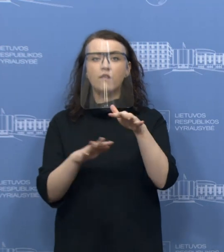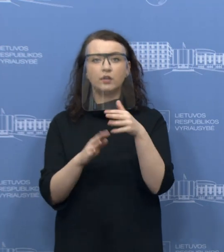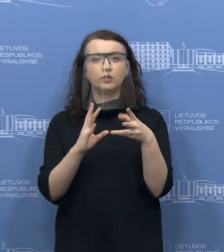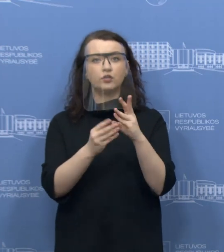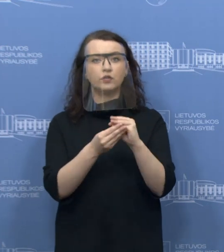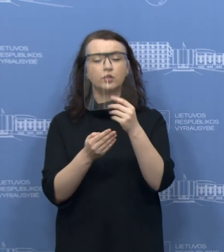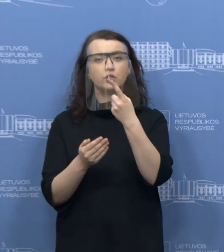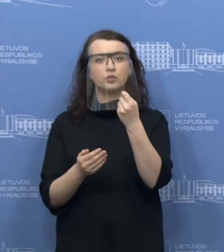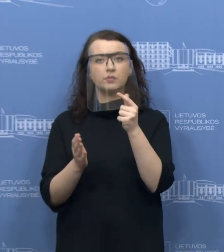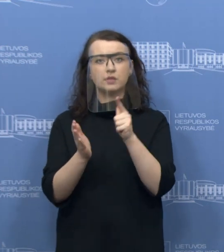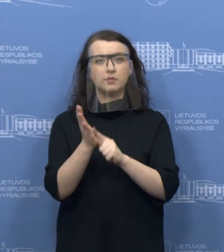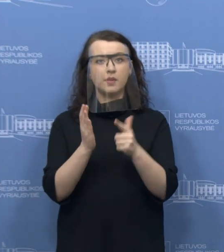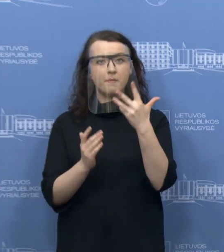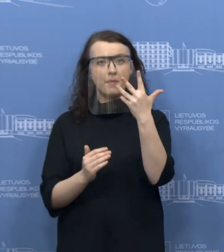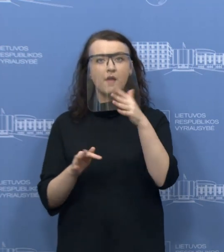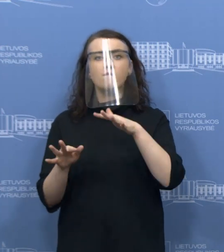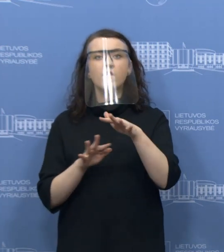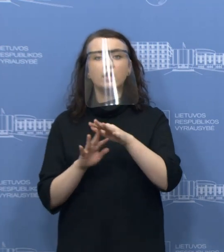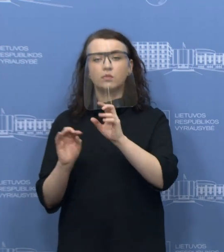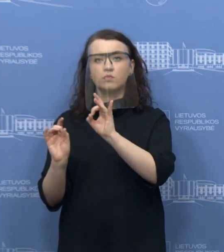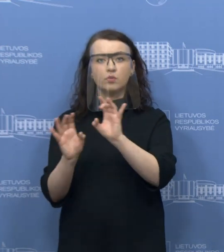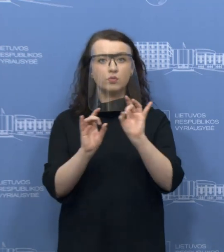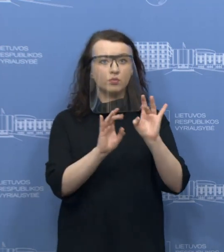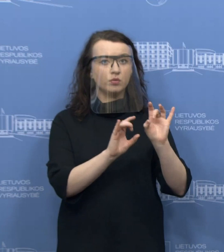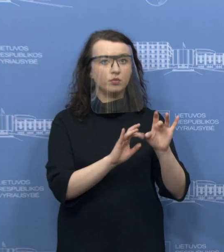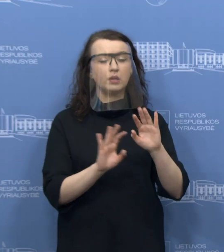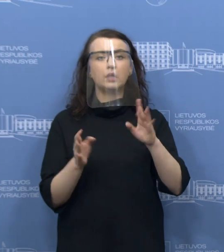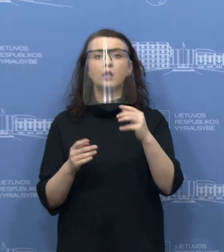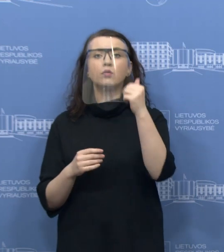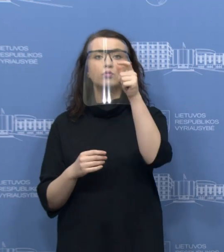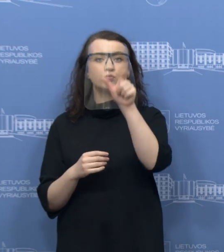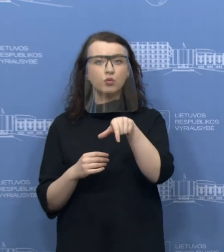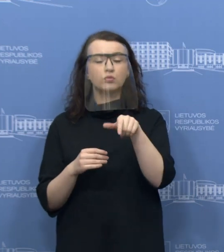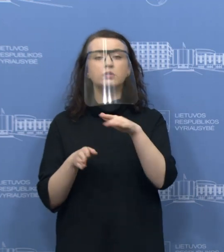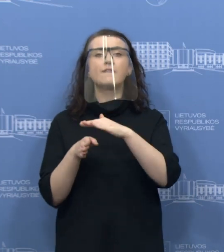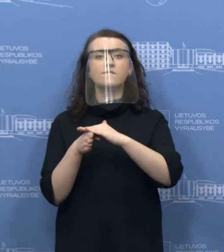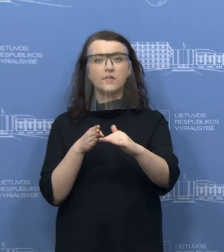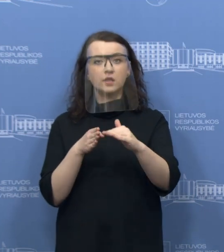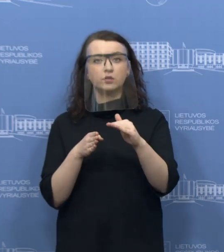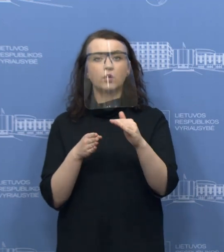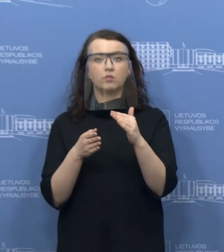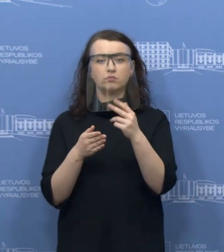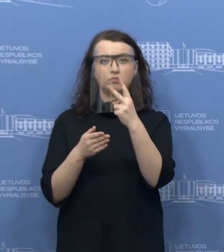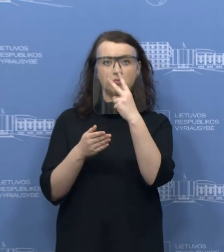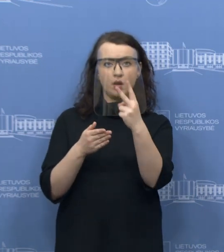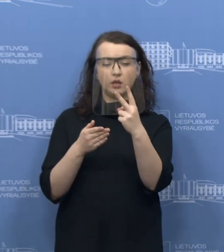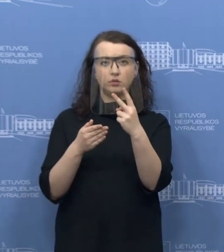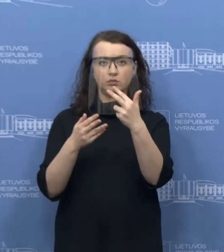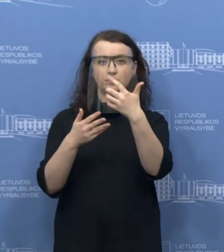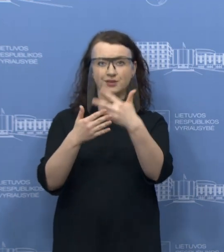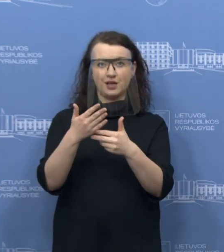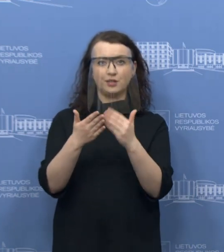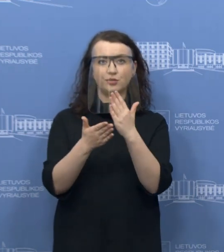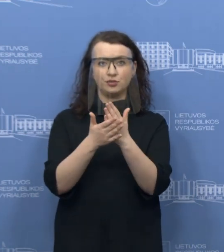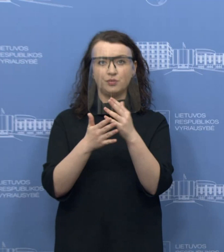veiklos. Ir jeigu gyventojais vykdo individualią veiklą, kuri yra įtraukta į šitas